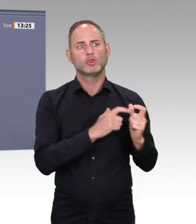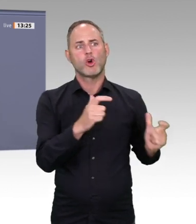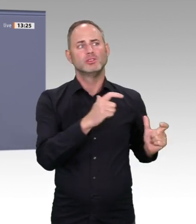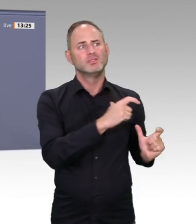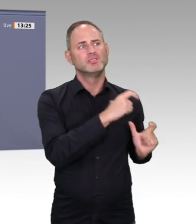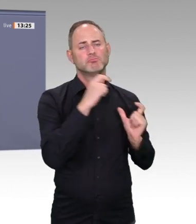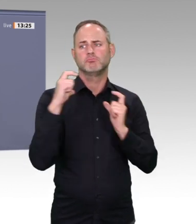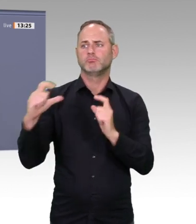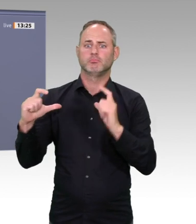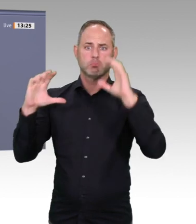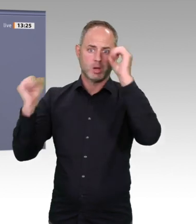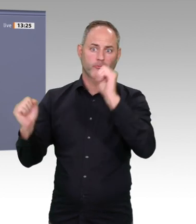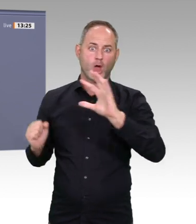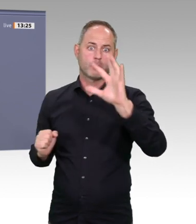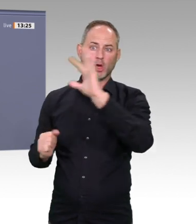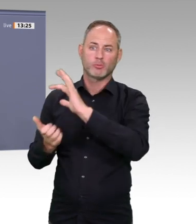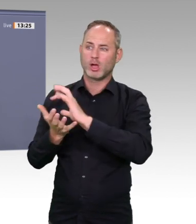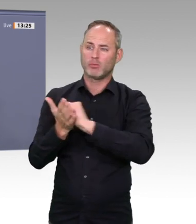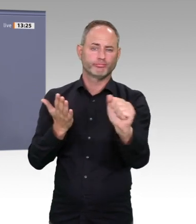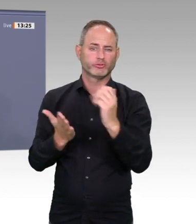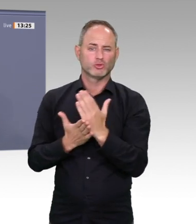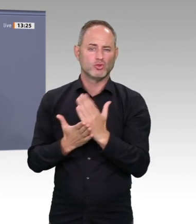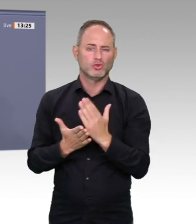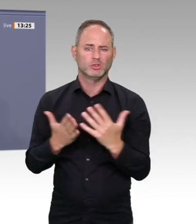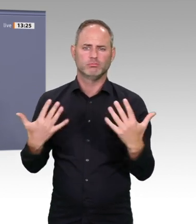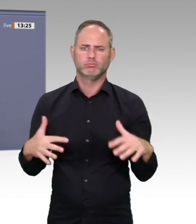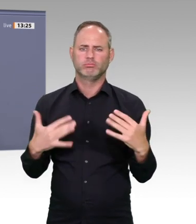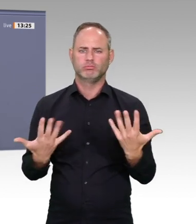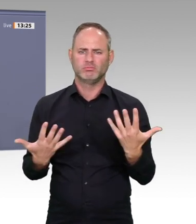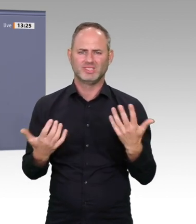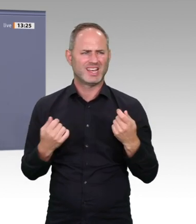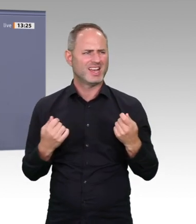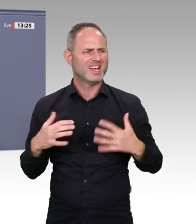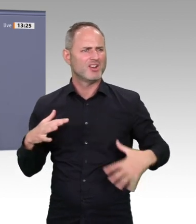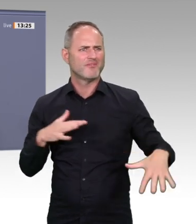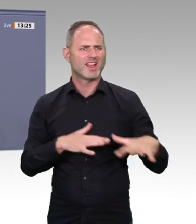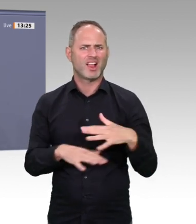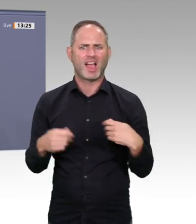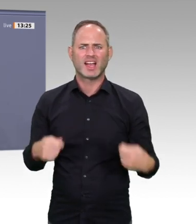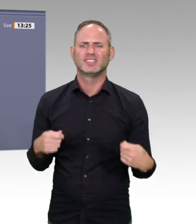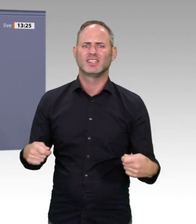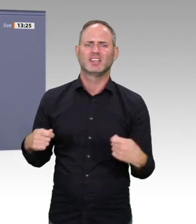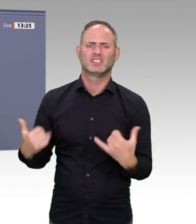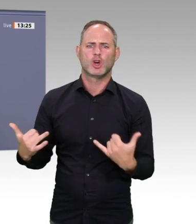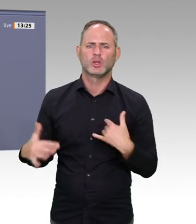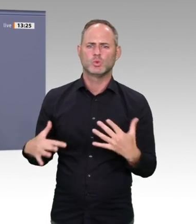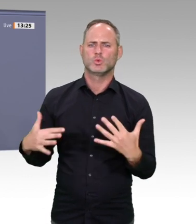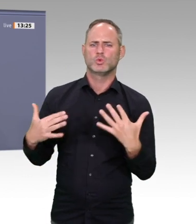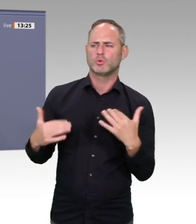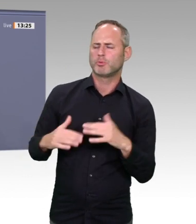Konjunkturpakete im Zuge der Coronakrise sollten wir dazu nutzen, endlich eine umfassende Strategie zur Nachhaltigkeit